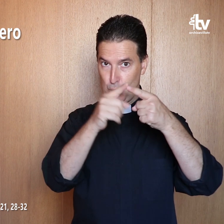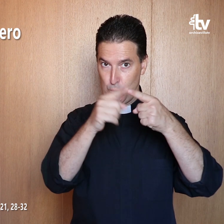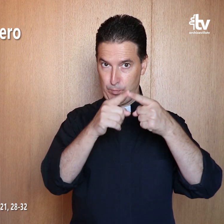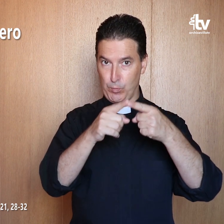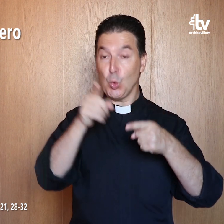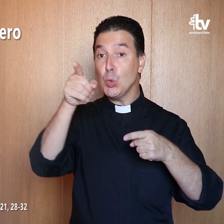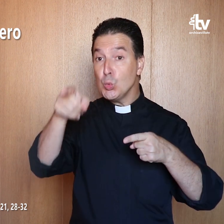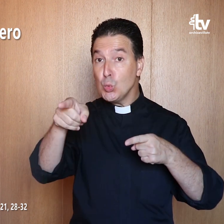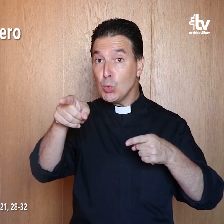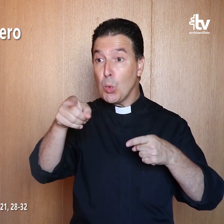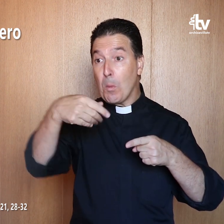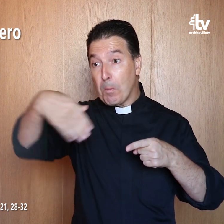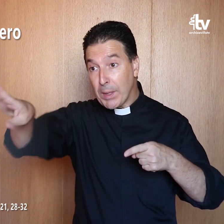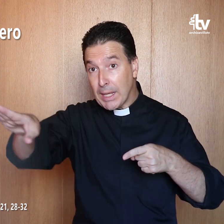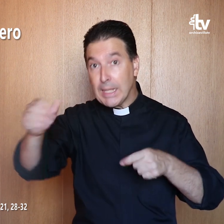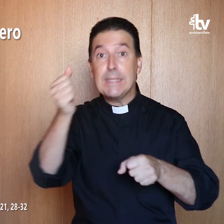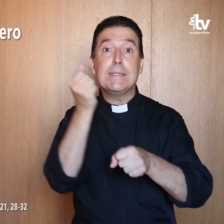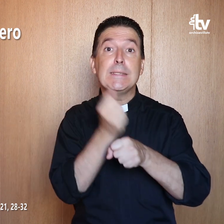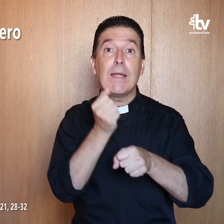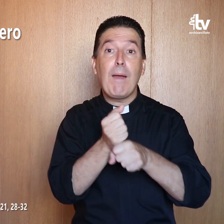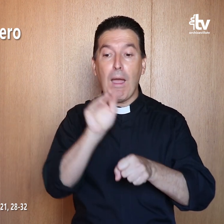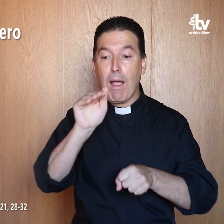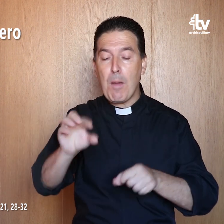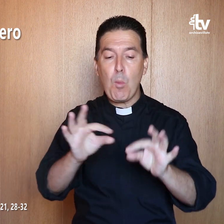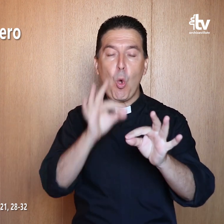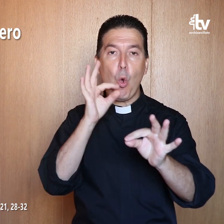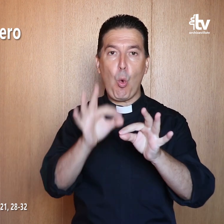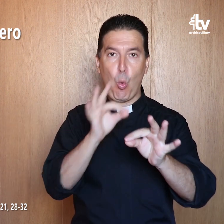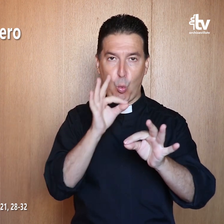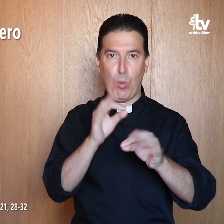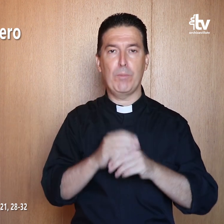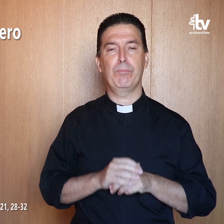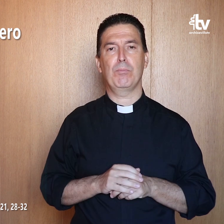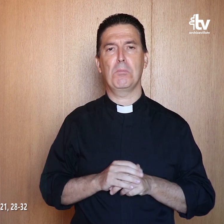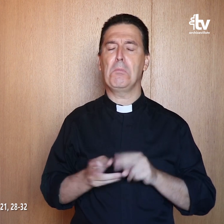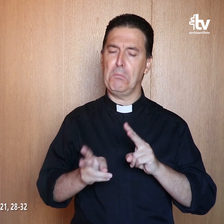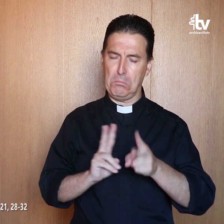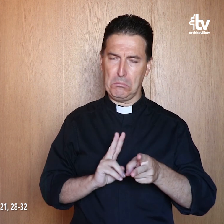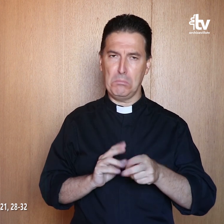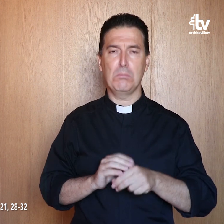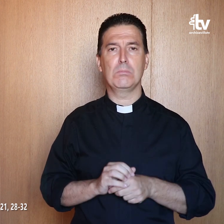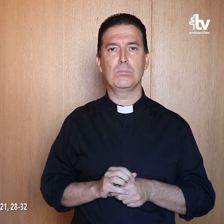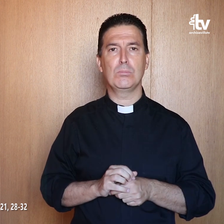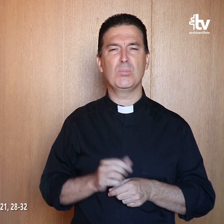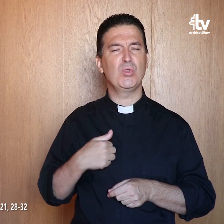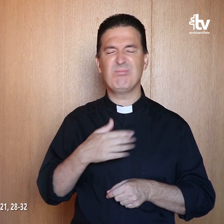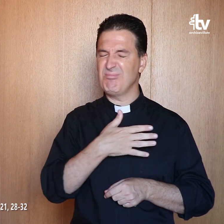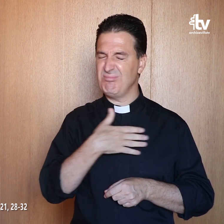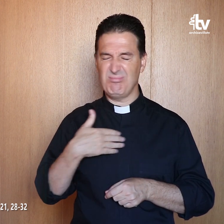Hijo, ve hoy a trabajar en la viña. Él le contestó, No